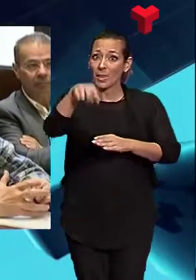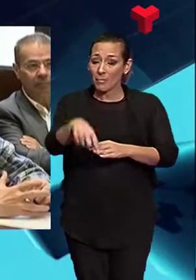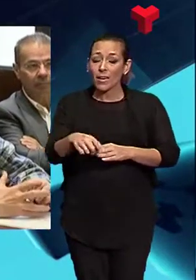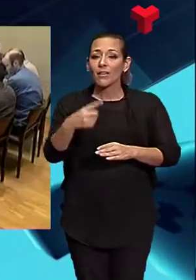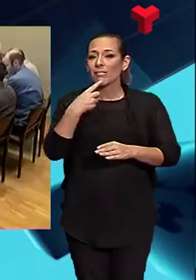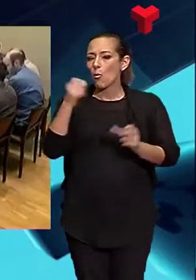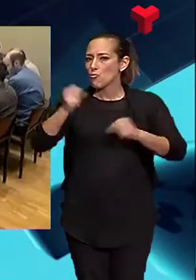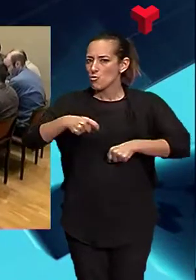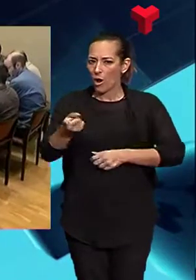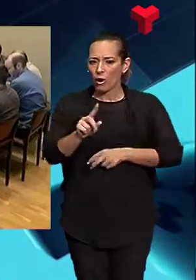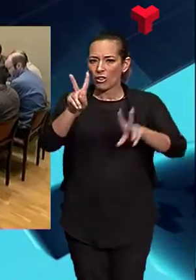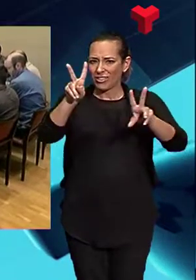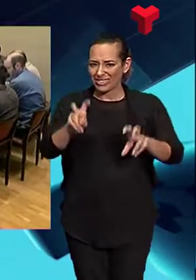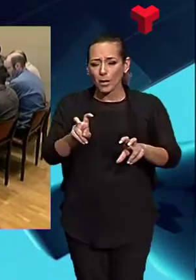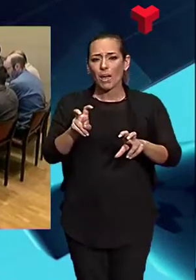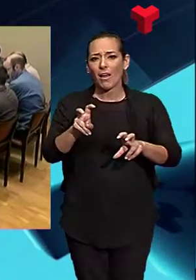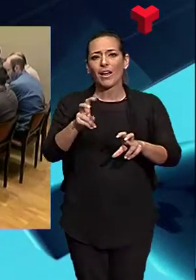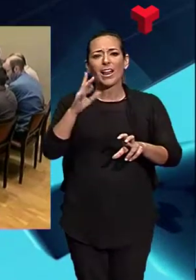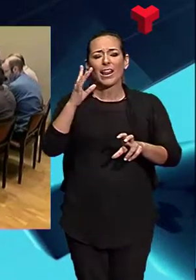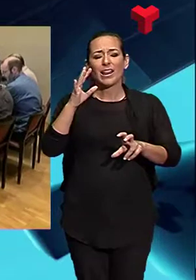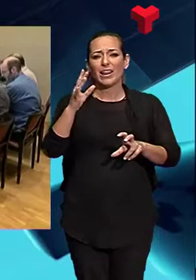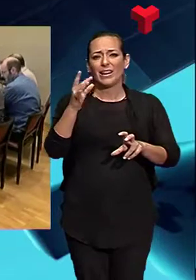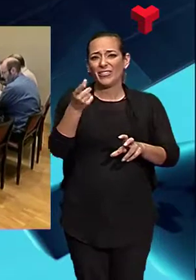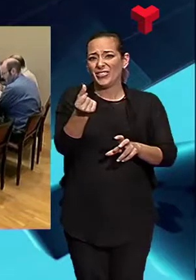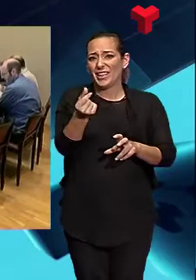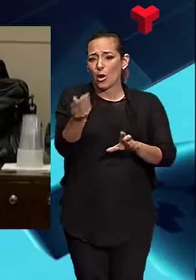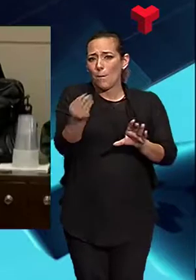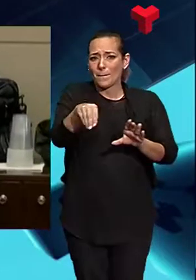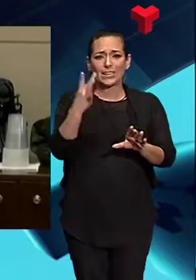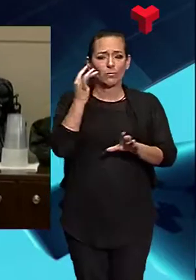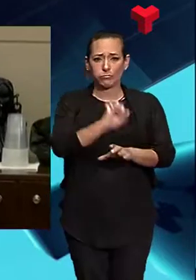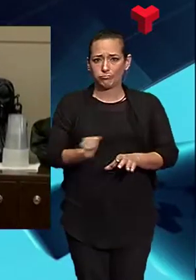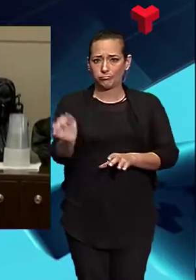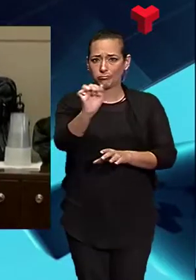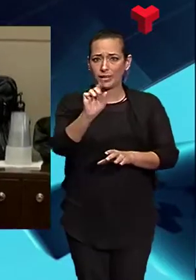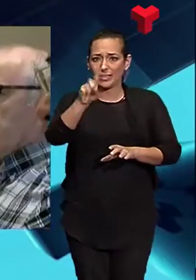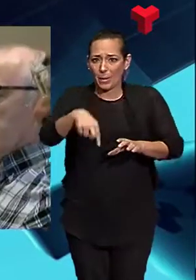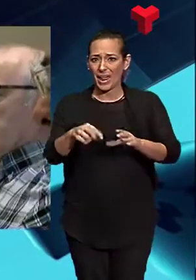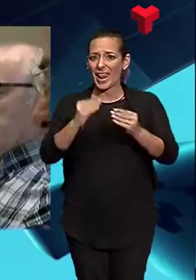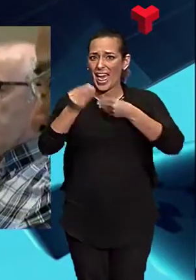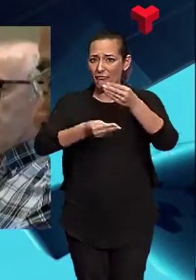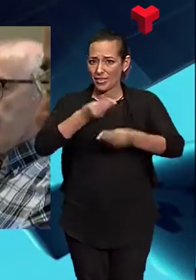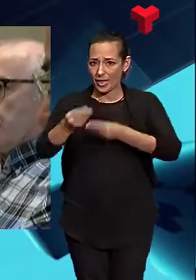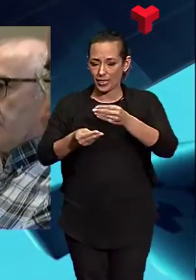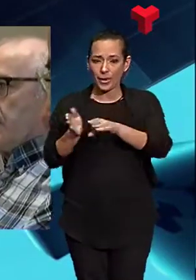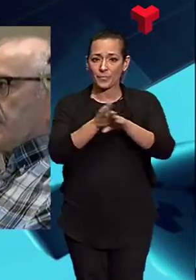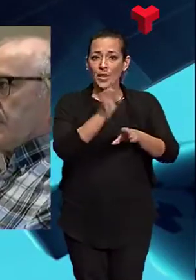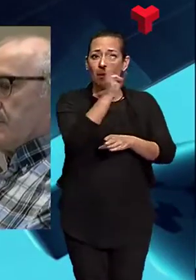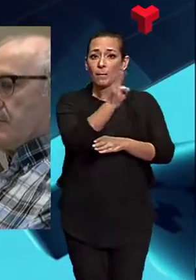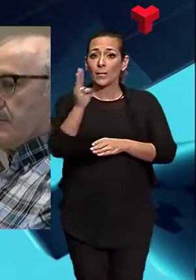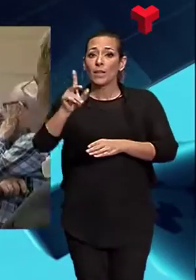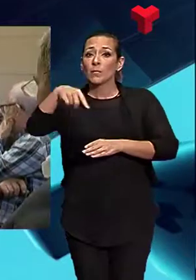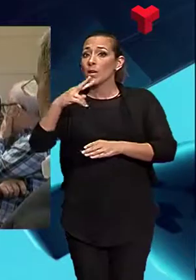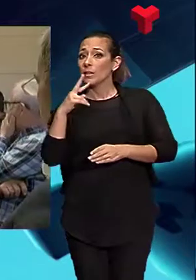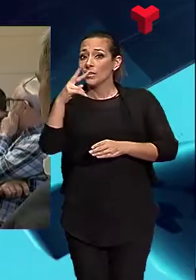impostos i aposta per la contenció fiscal i la millora de l'eficiència. En una línia similar s'ha expressat el Partit Popular que no està d'acord